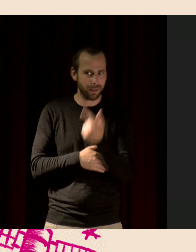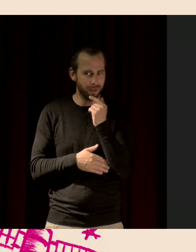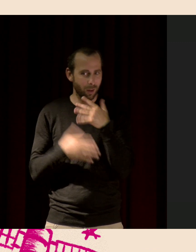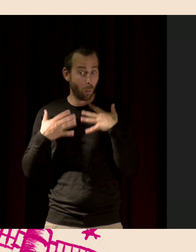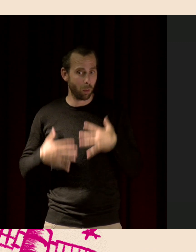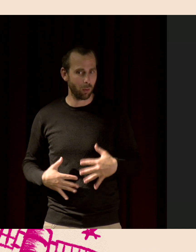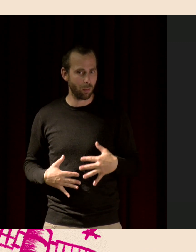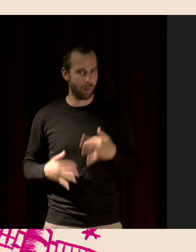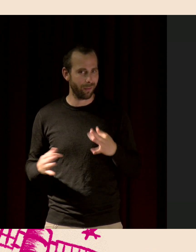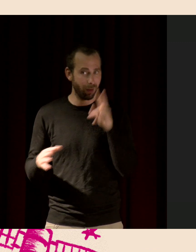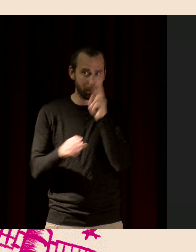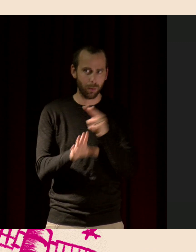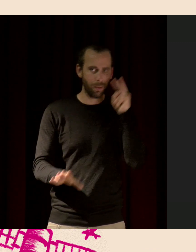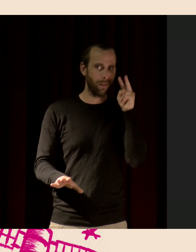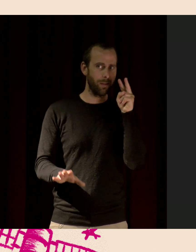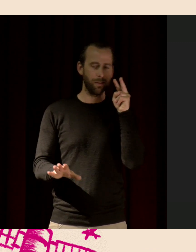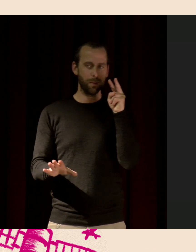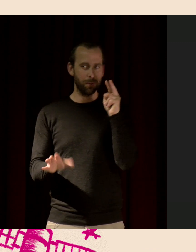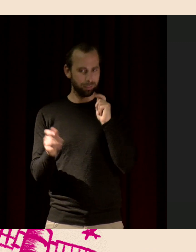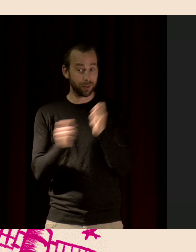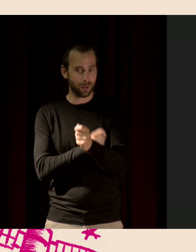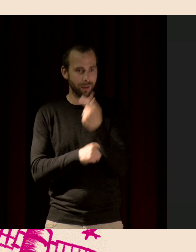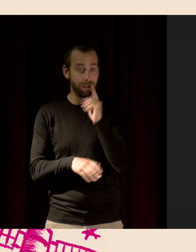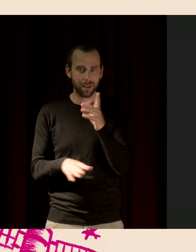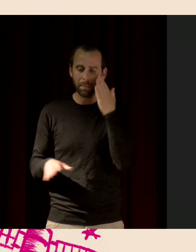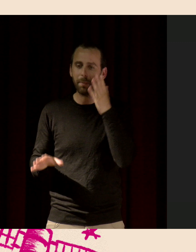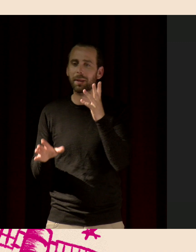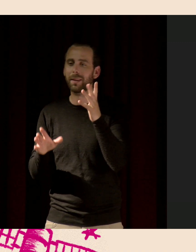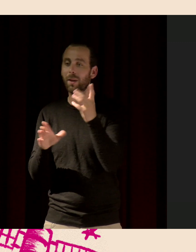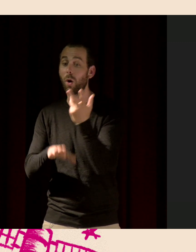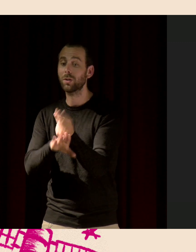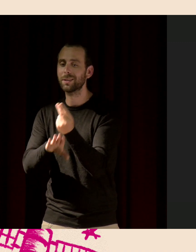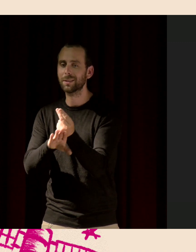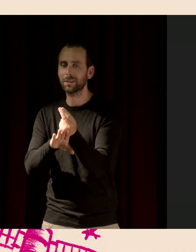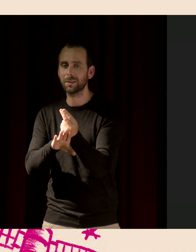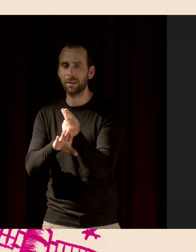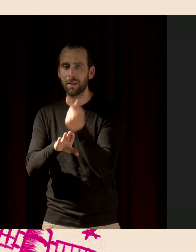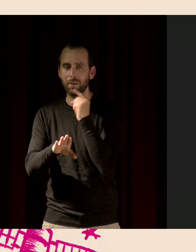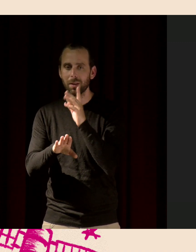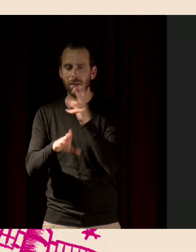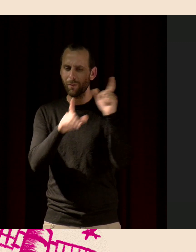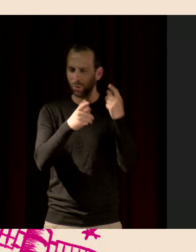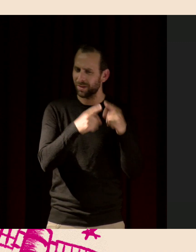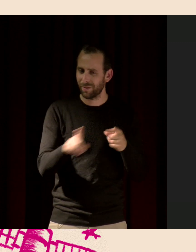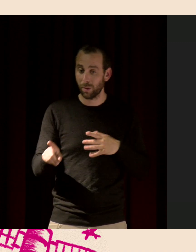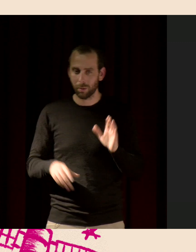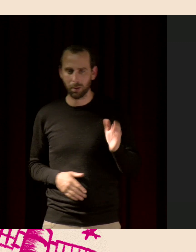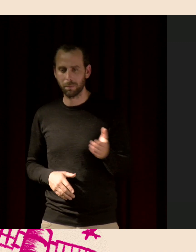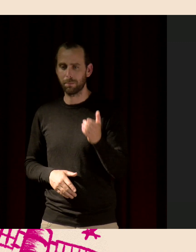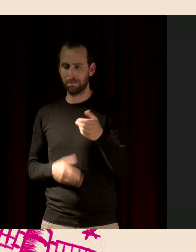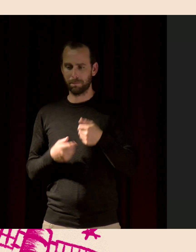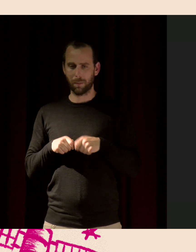quand on enregistre, est obligé de s'arrêter complètement et de se taire.